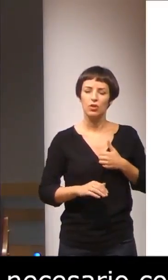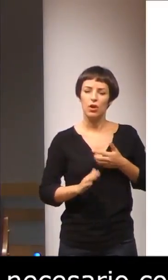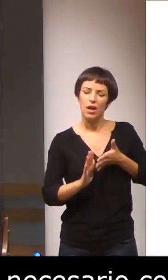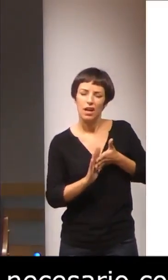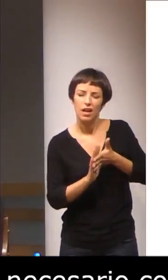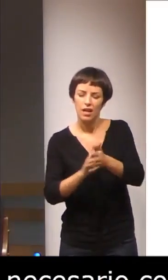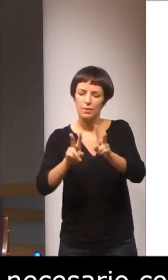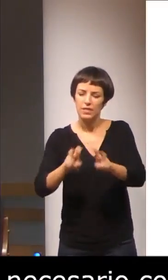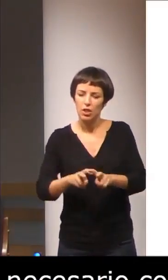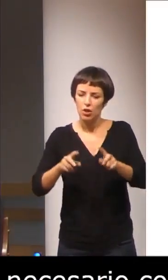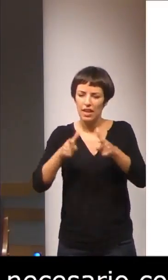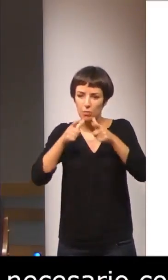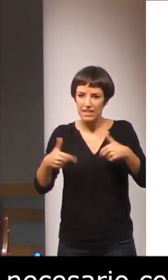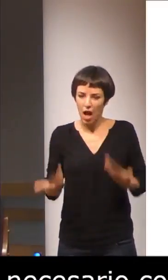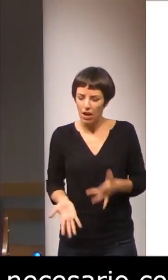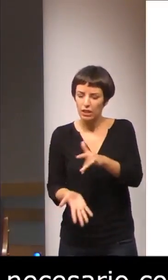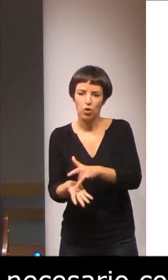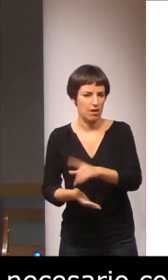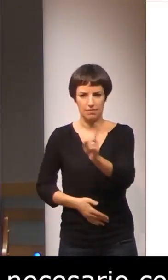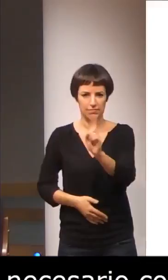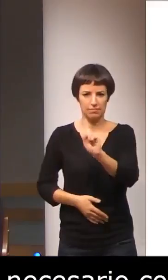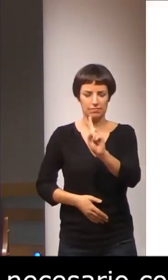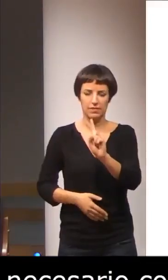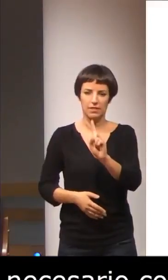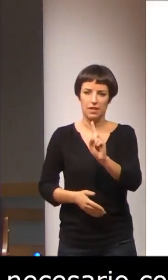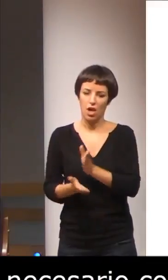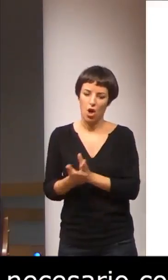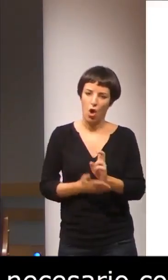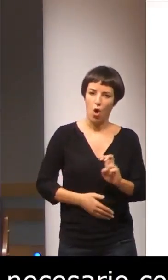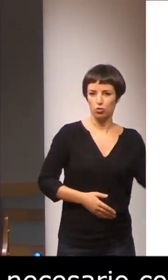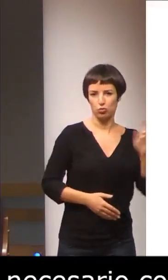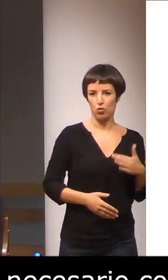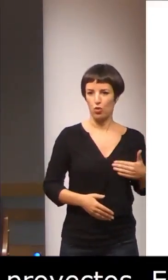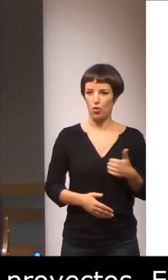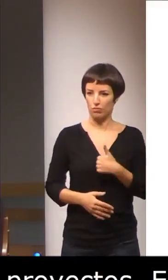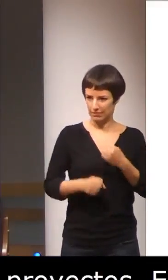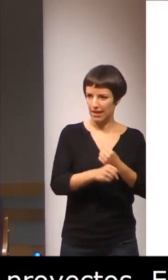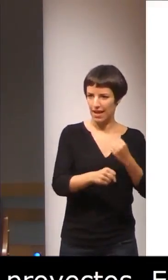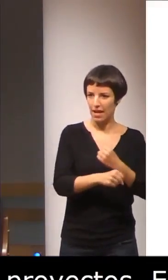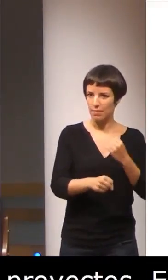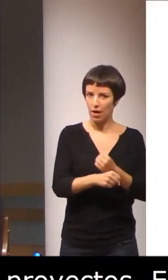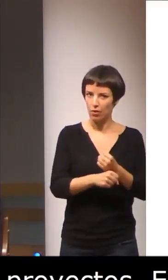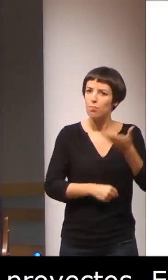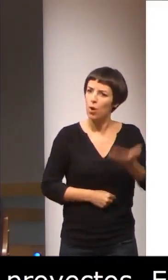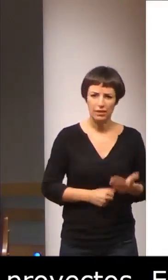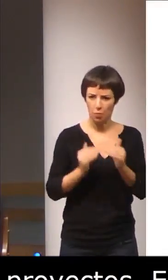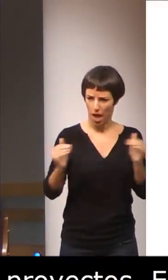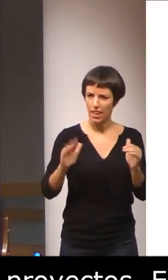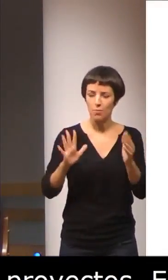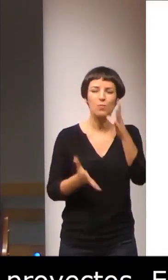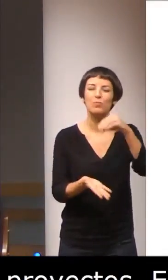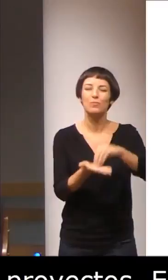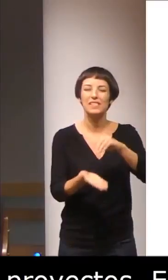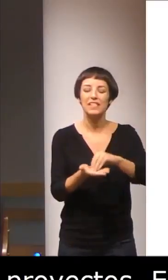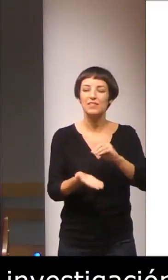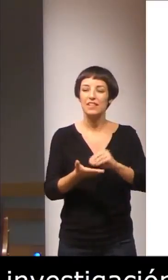lingüística que realizo, sino de otra faceta de trabajo igualmente importante porque muchas veces